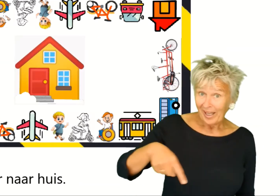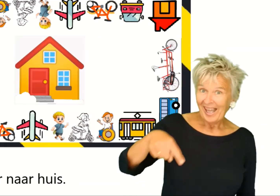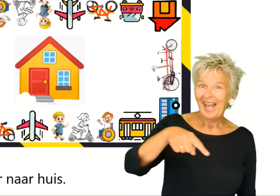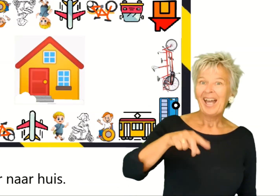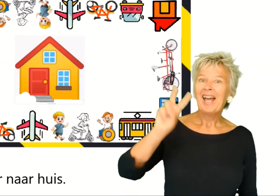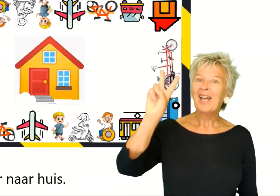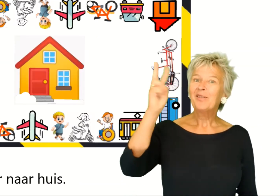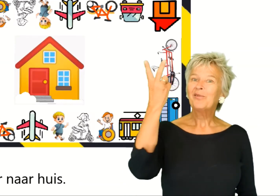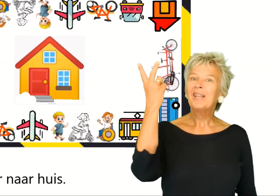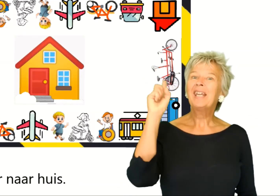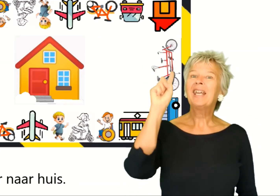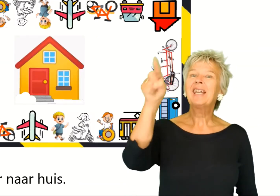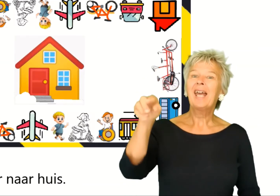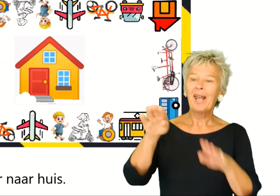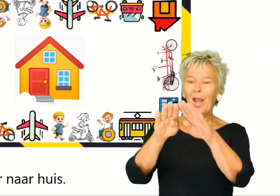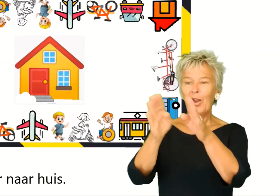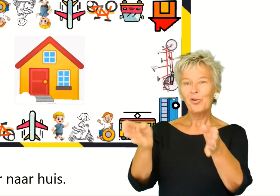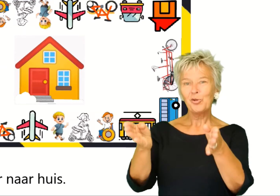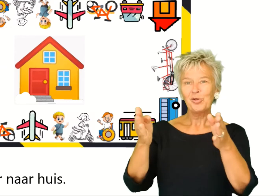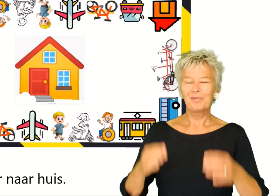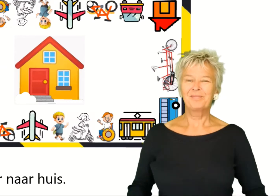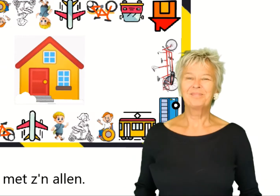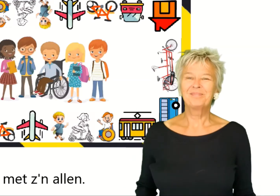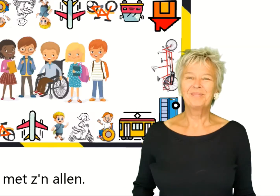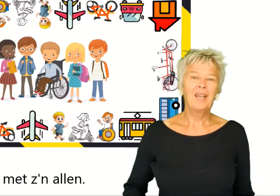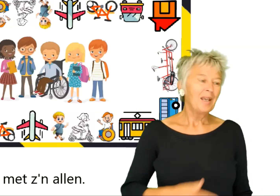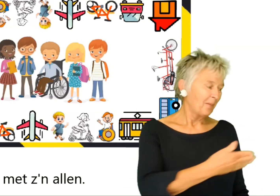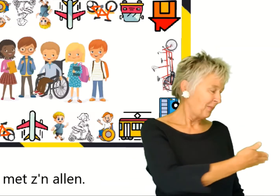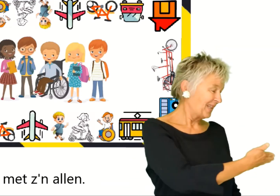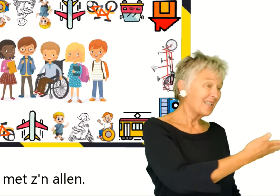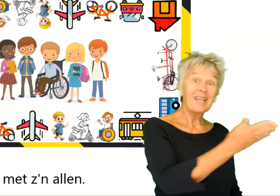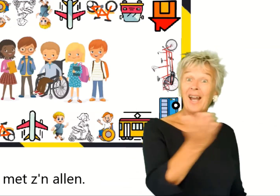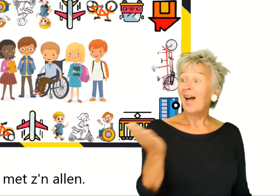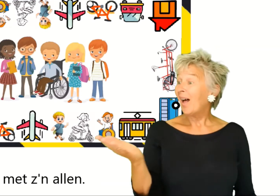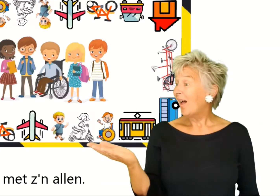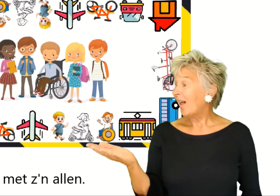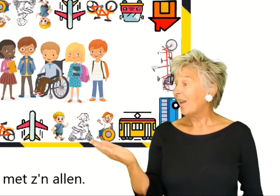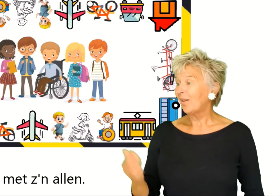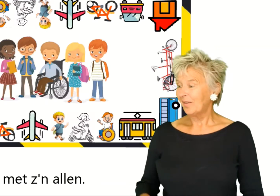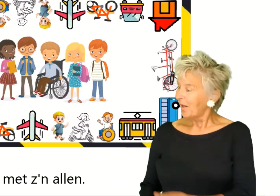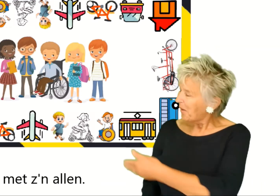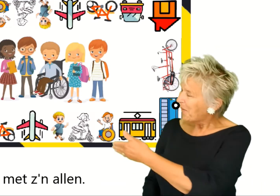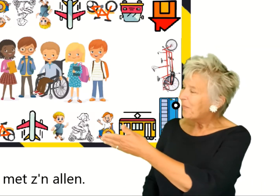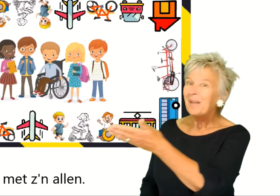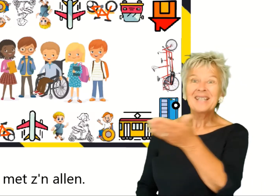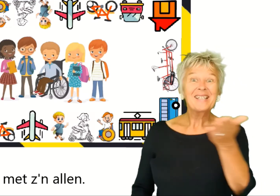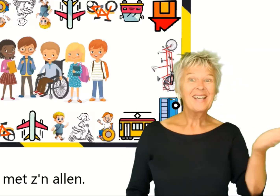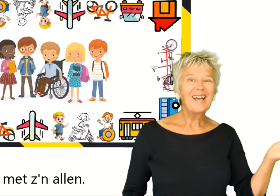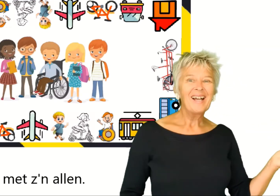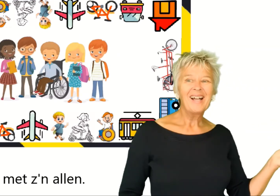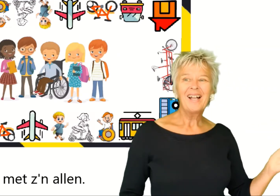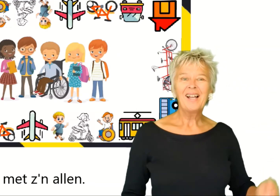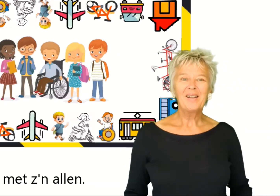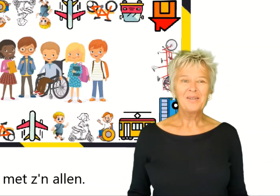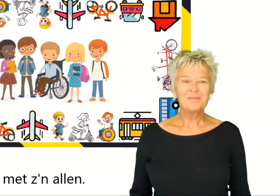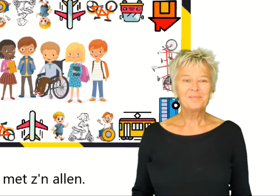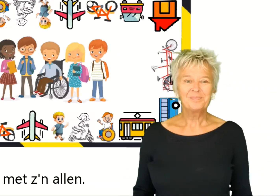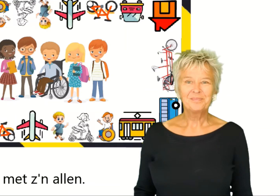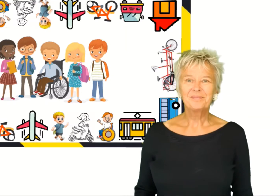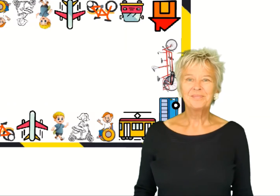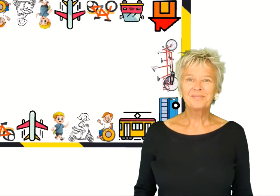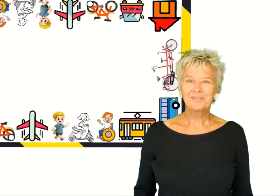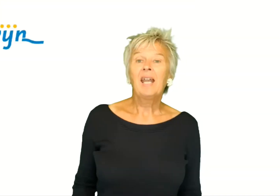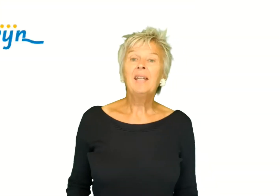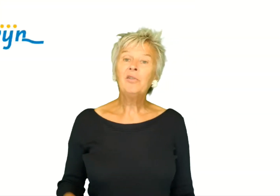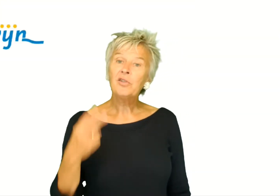We gaan weer naar huis. Met z'n allen. Met'n allen.